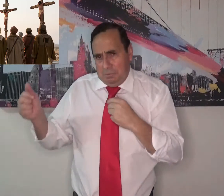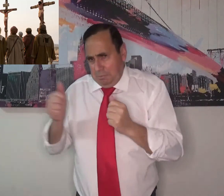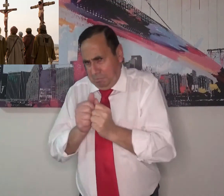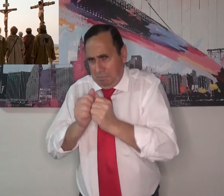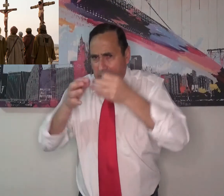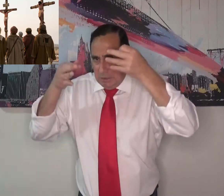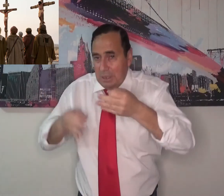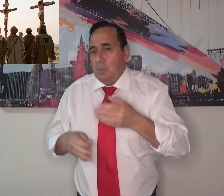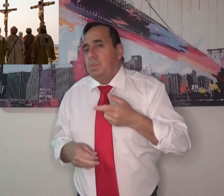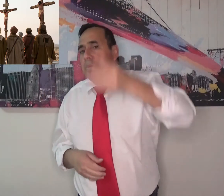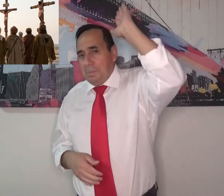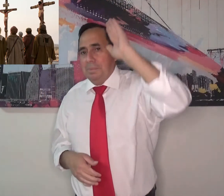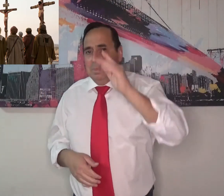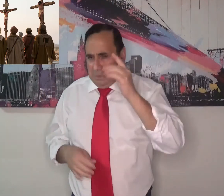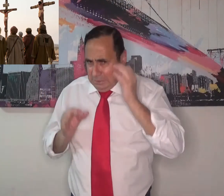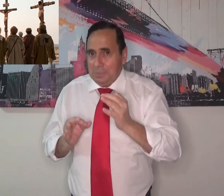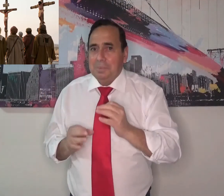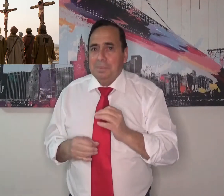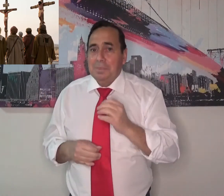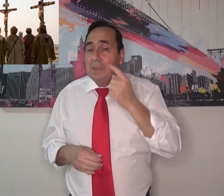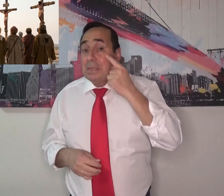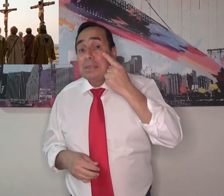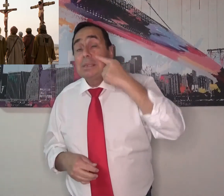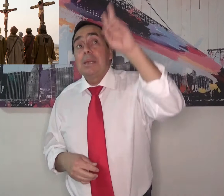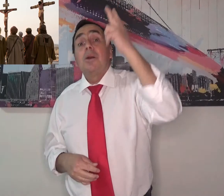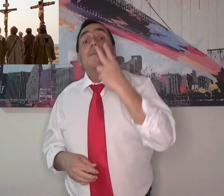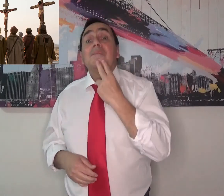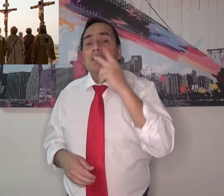cielo y nos veremos. Vamos a encontrarnos. Tenlo por seguro.